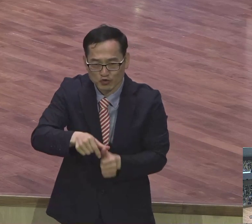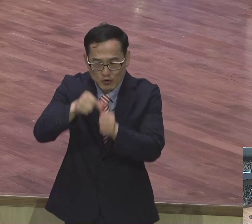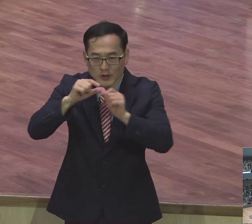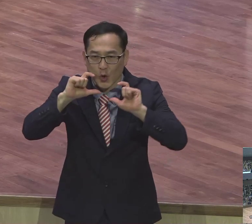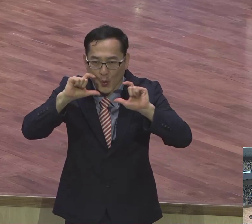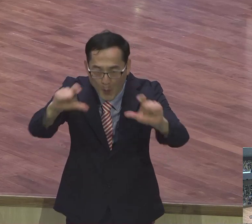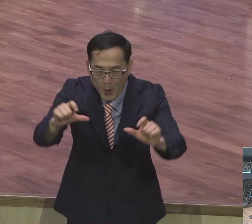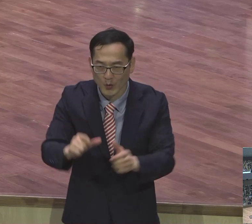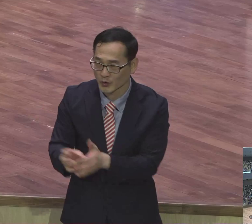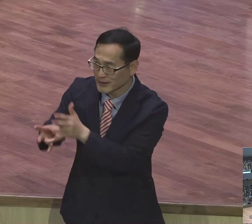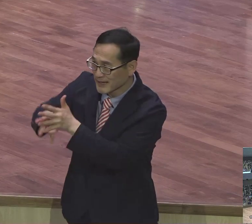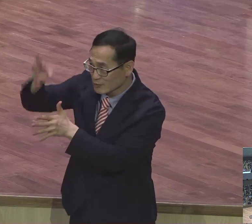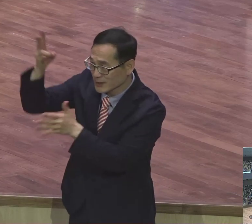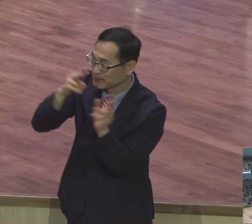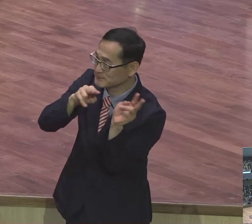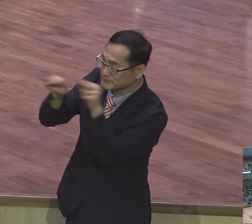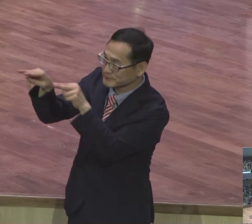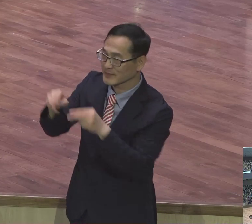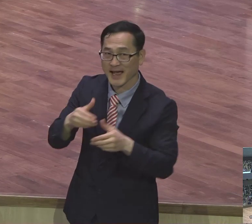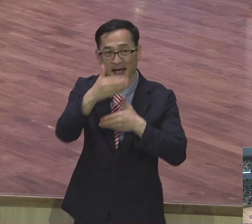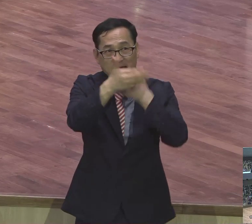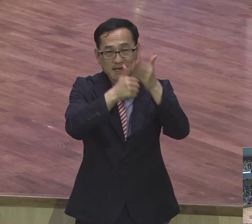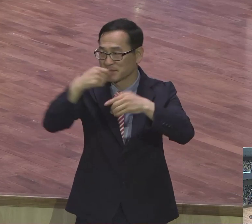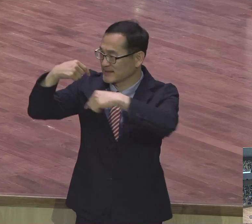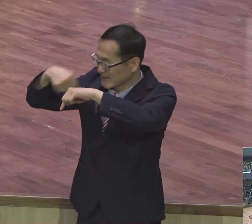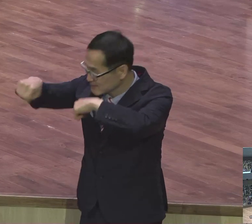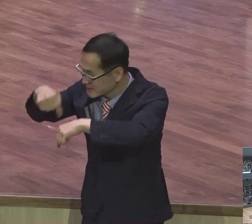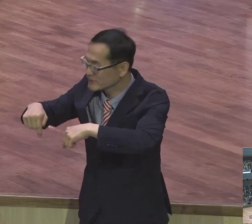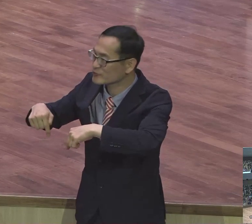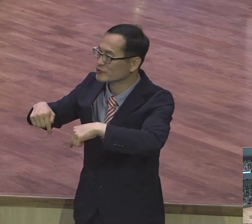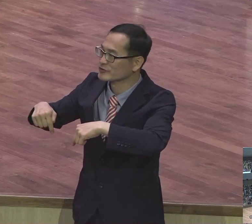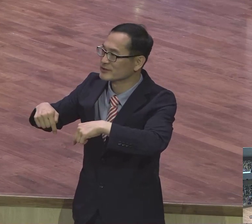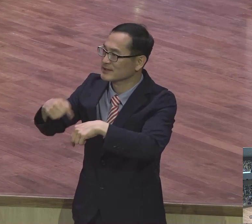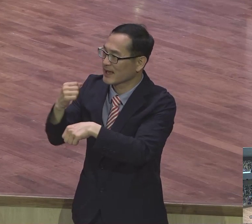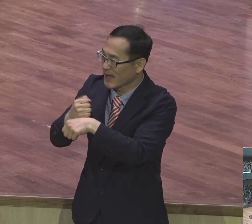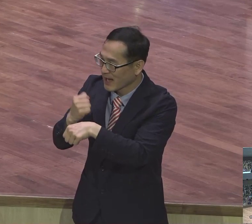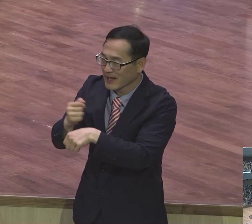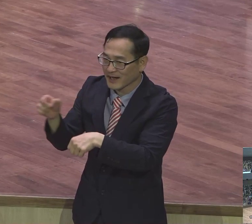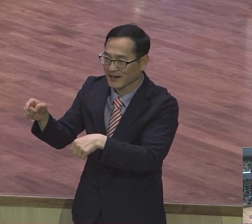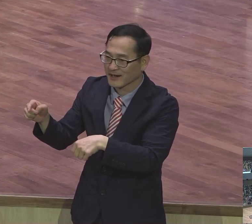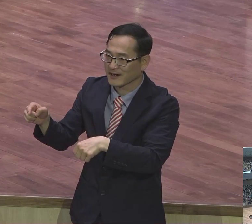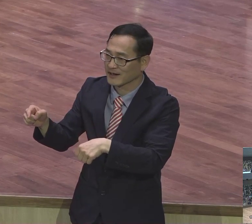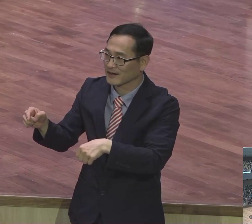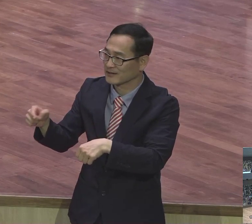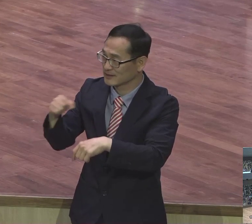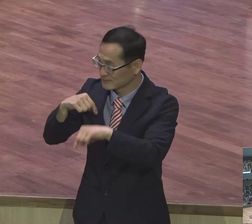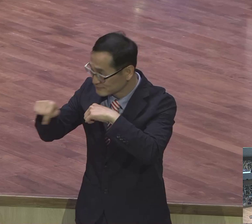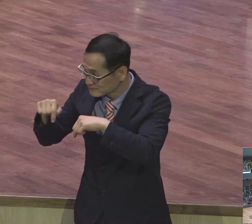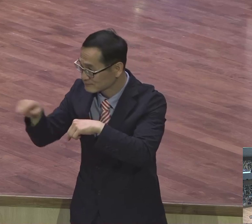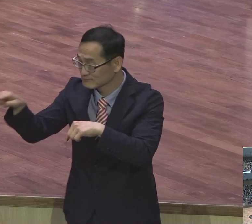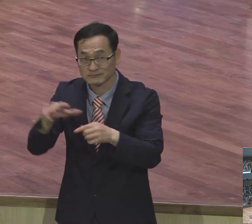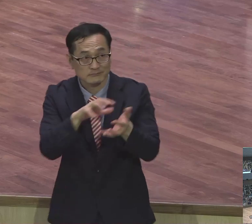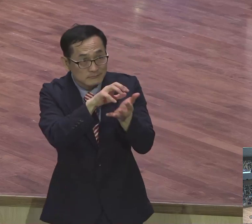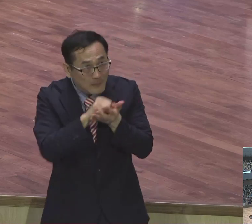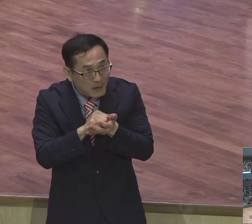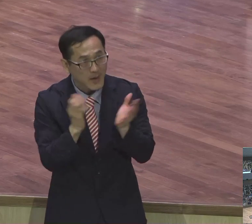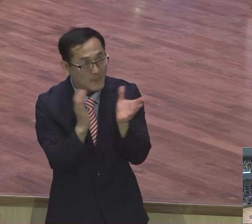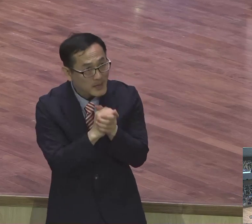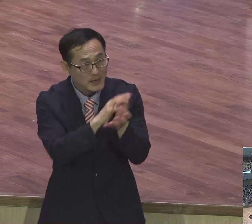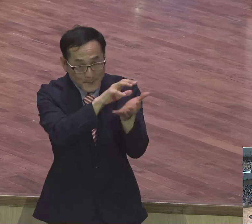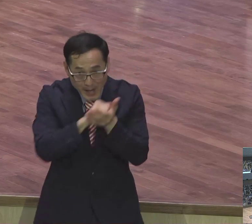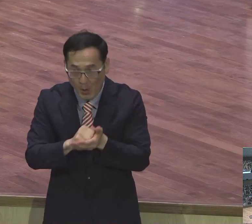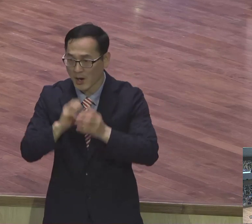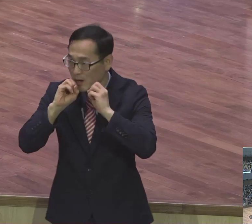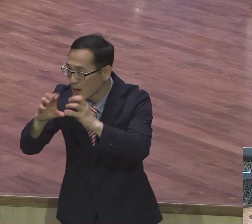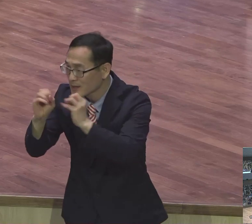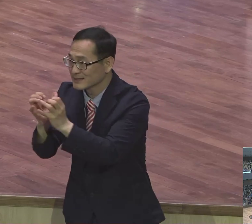시원을 향하여 이러기를 너 하나님이 통치하신다 하는 자의 산을 넘는 발이 어찌 그리 아름다운가